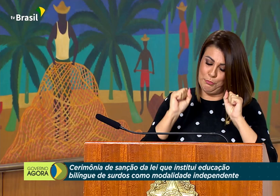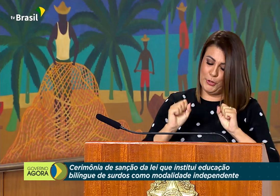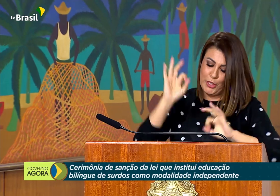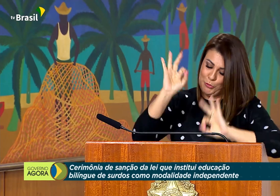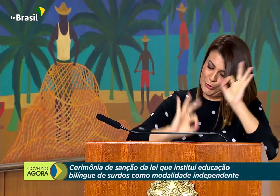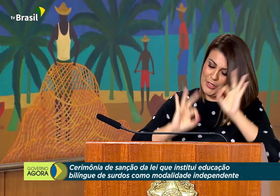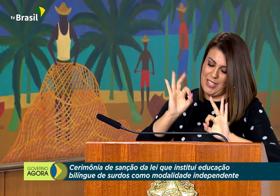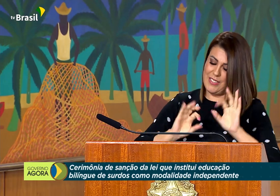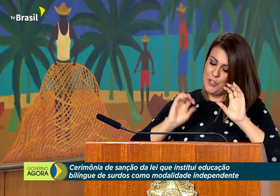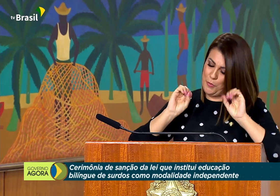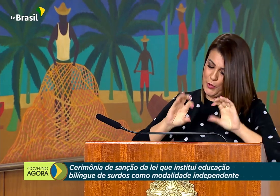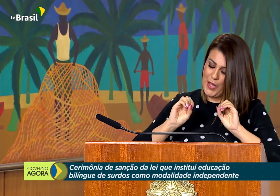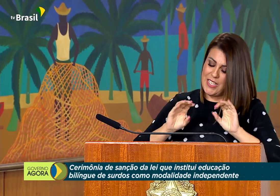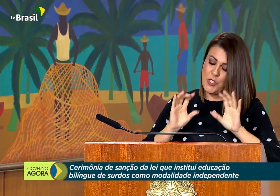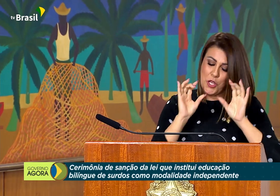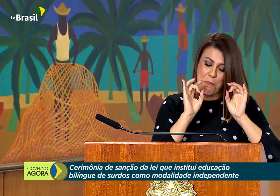aprender uma segunda língua.